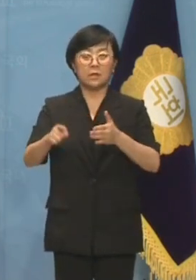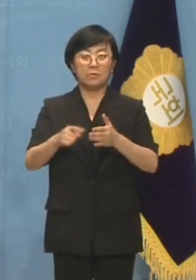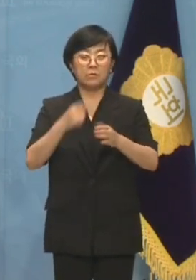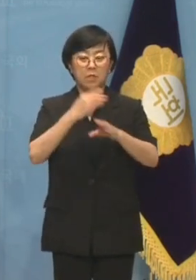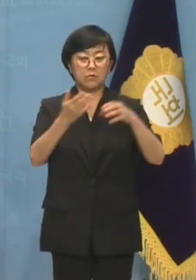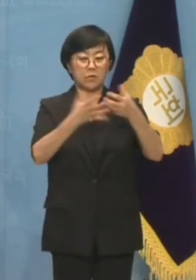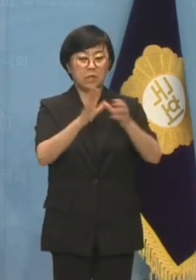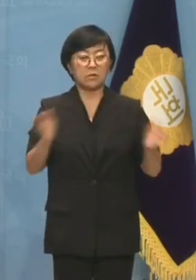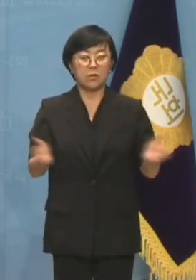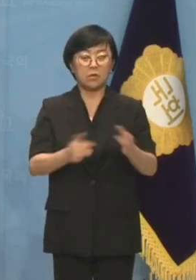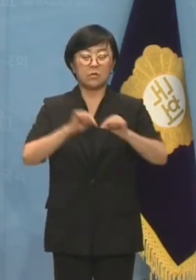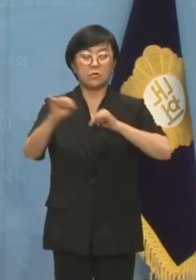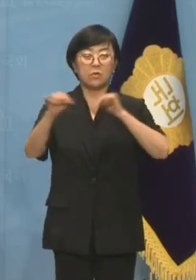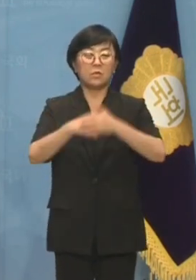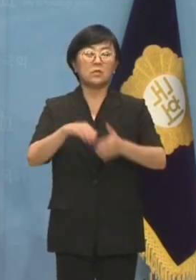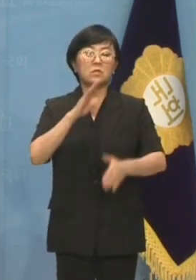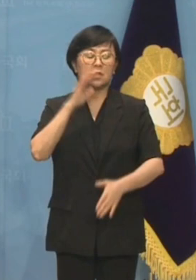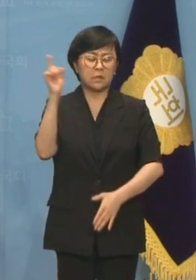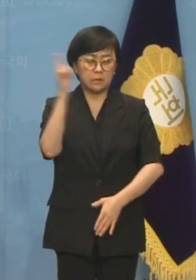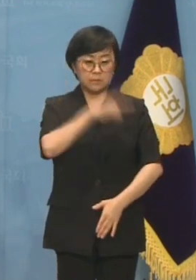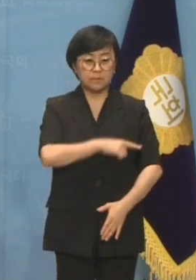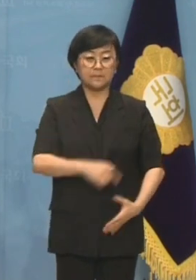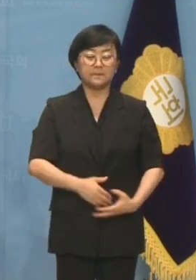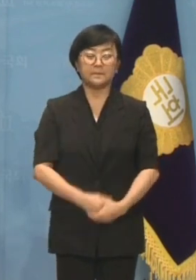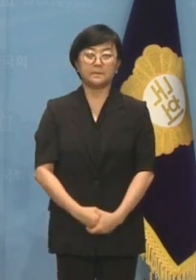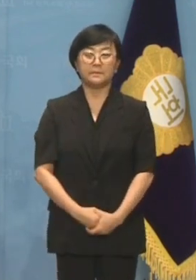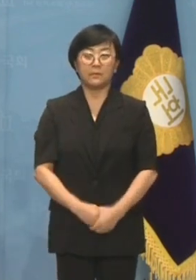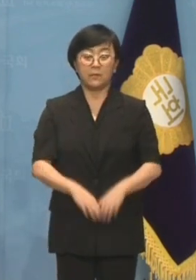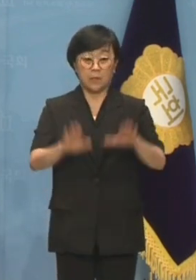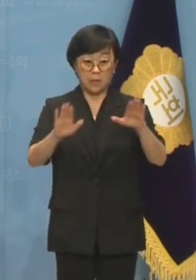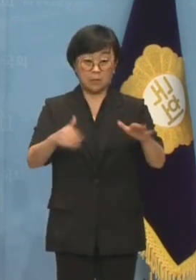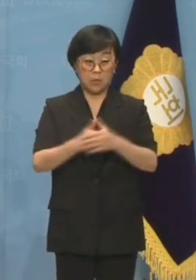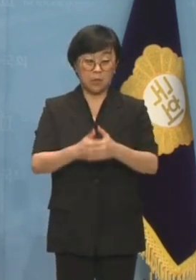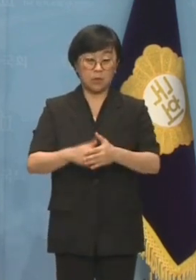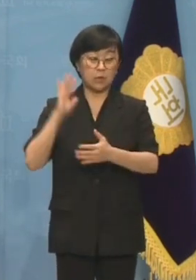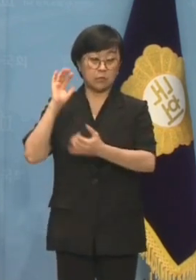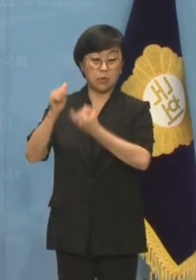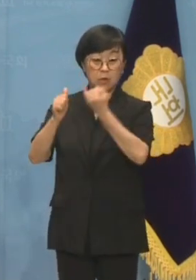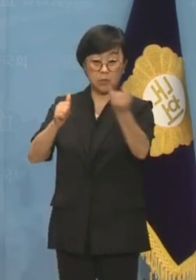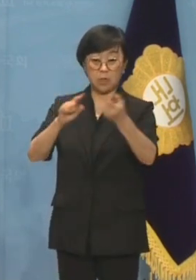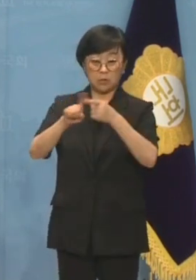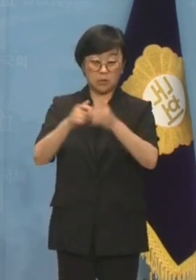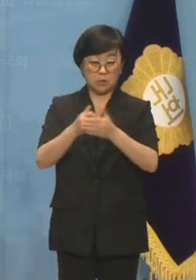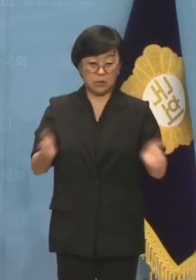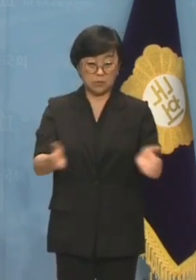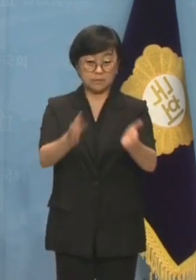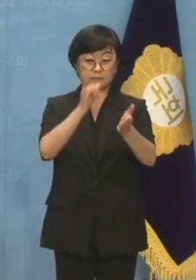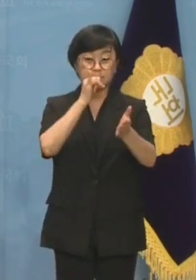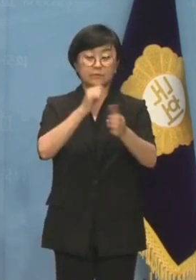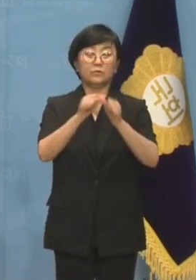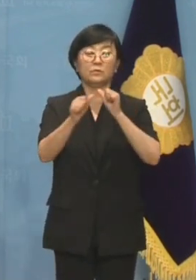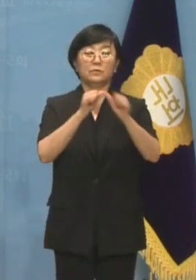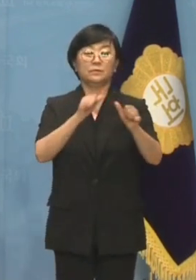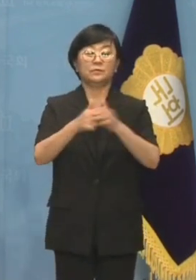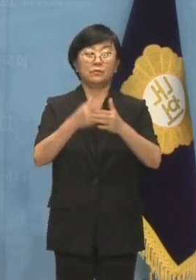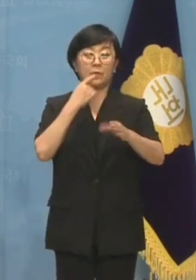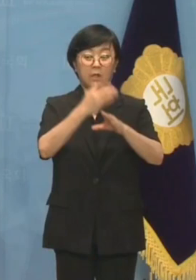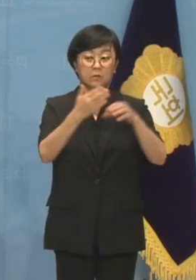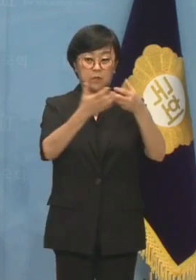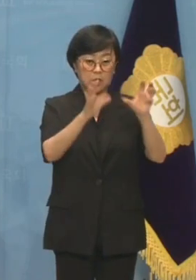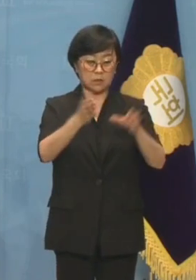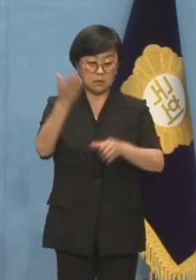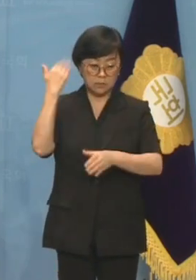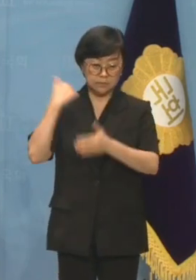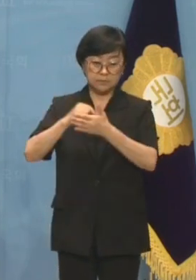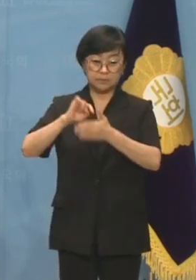민주당의 선동정치, 참 못됐습니다. 이번엔 영부인을 대상으로 한 거짓 선동입니다. 민주당은